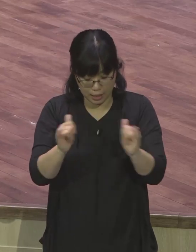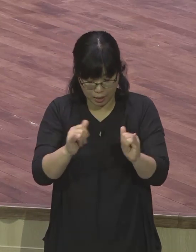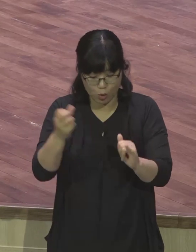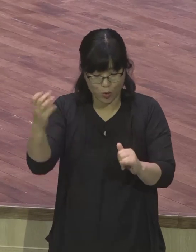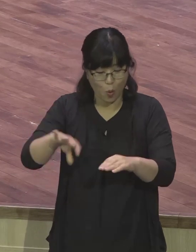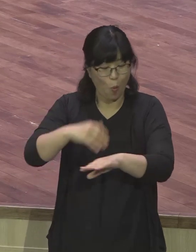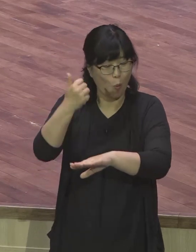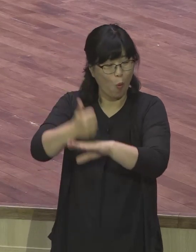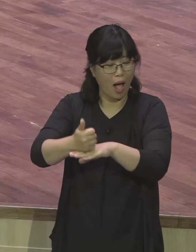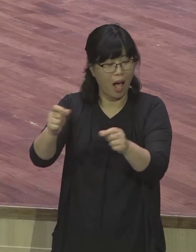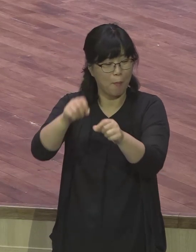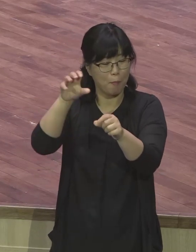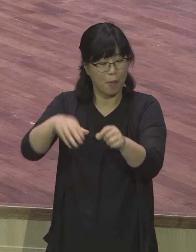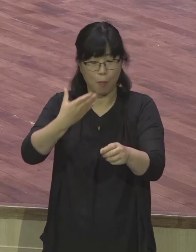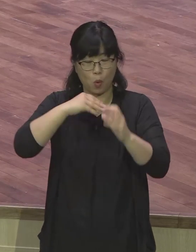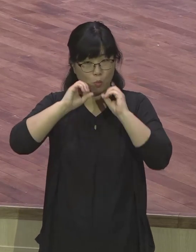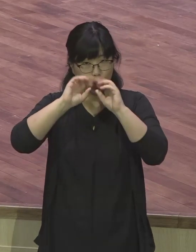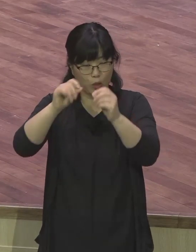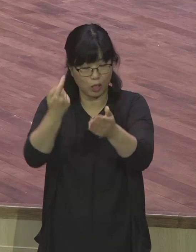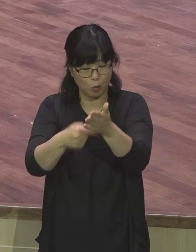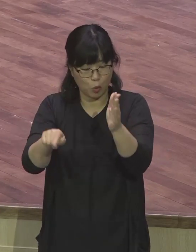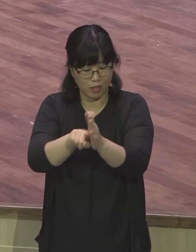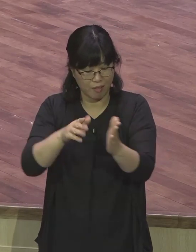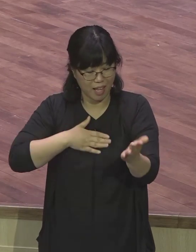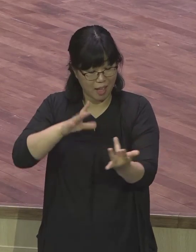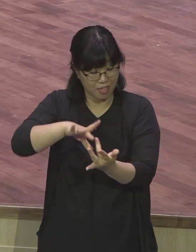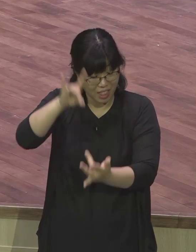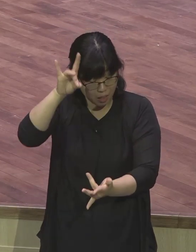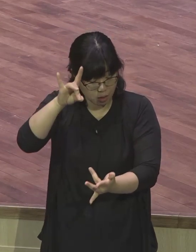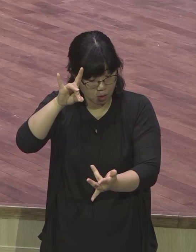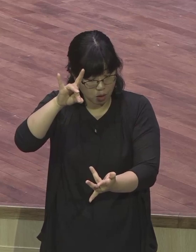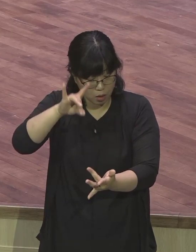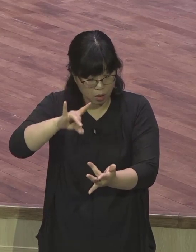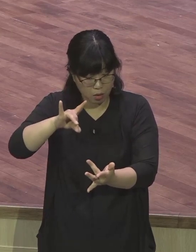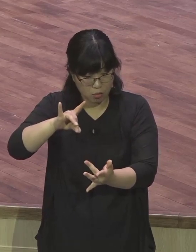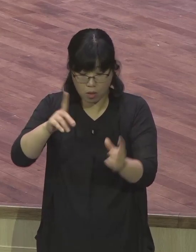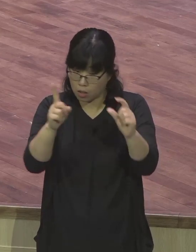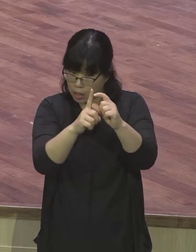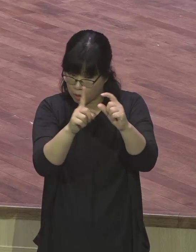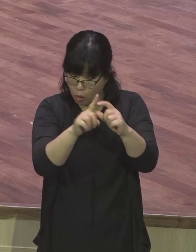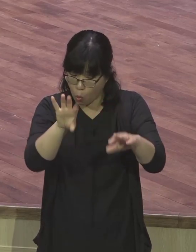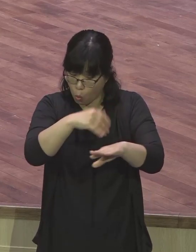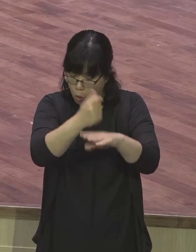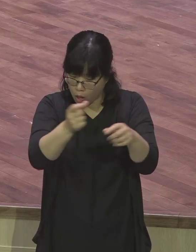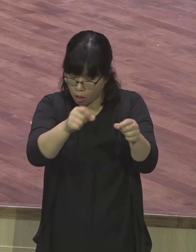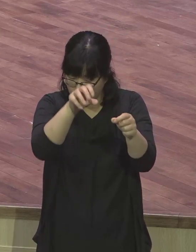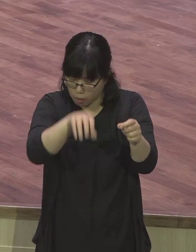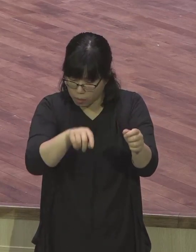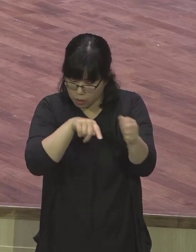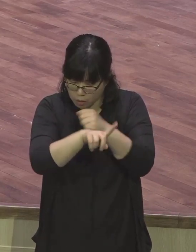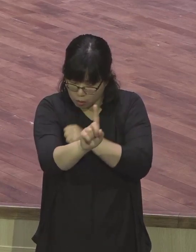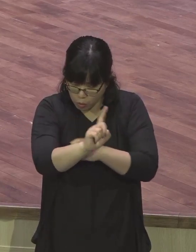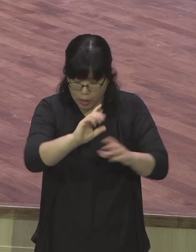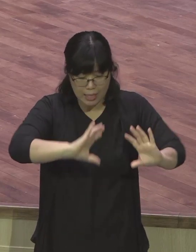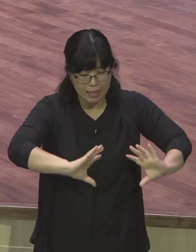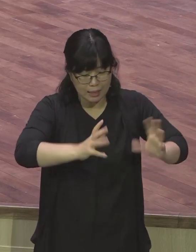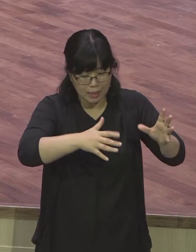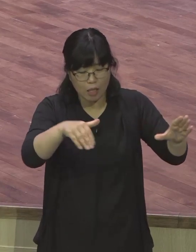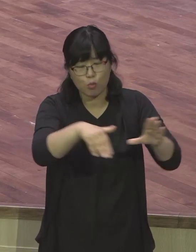바로 왕 앞에 나갈 때 애굽의 영적인 흐름이 바뀌었고 또 다니엘이 다리오 왕 앞에 나갔을 때